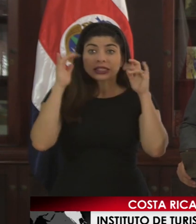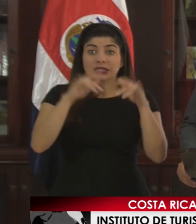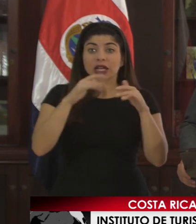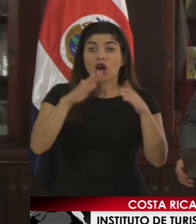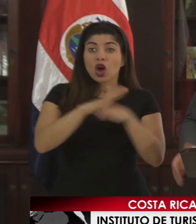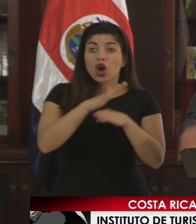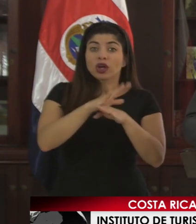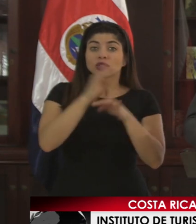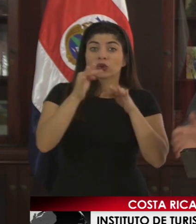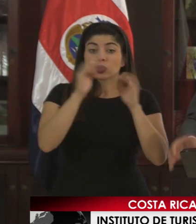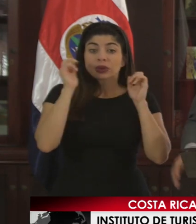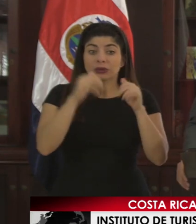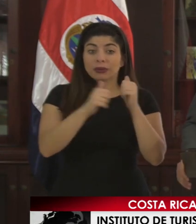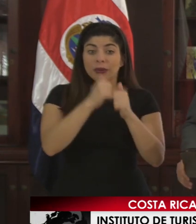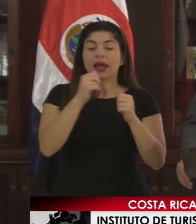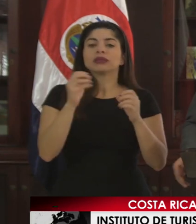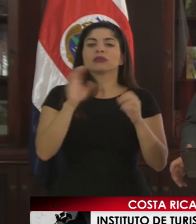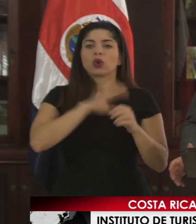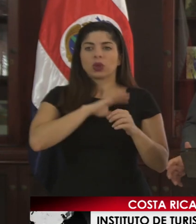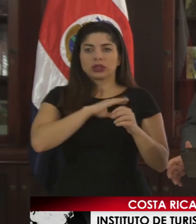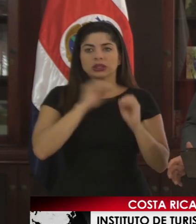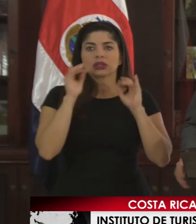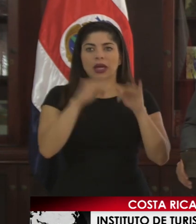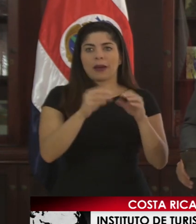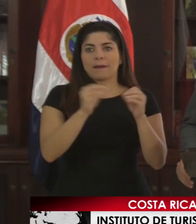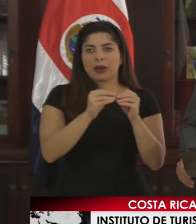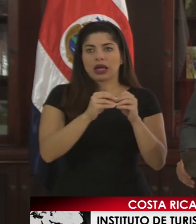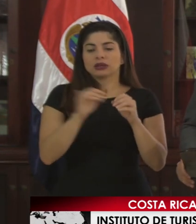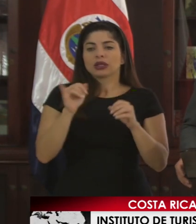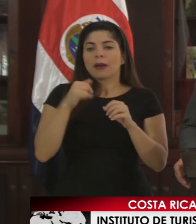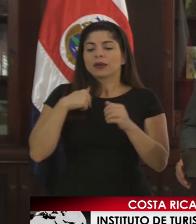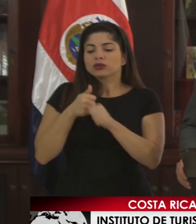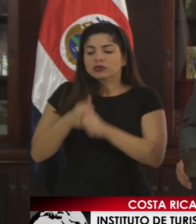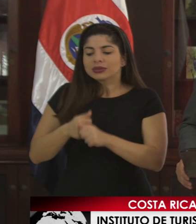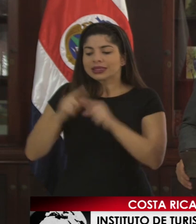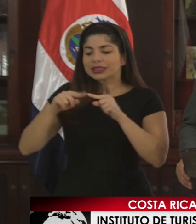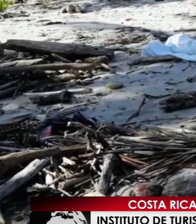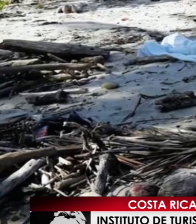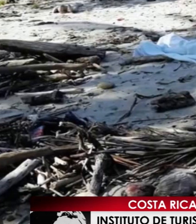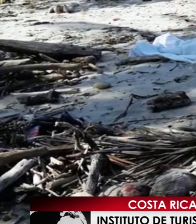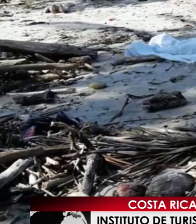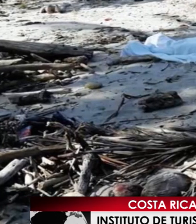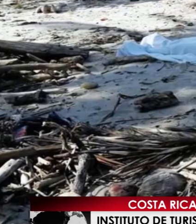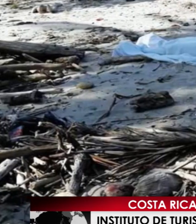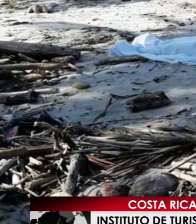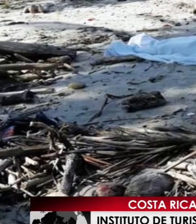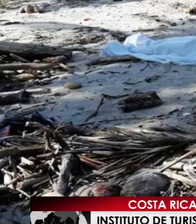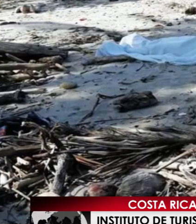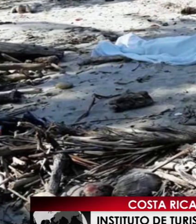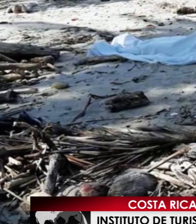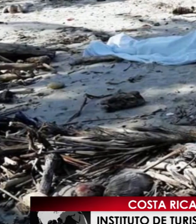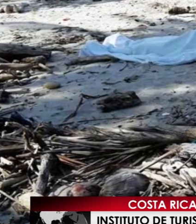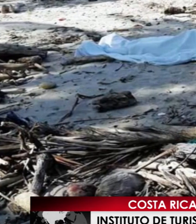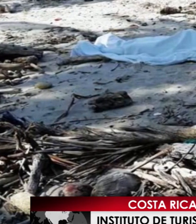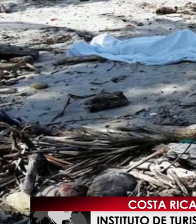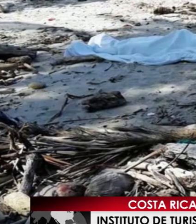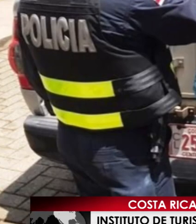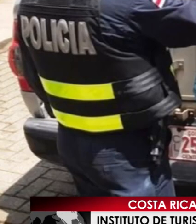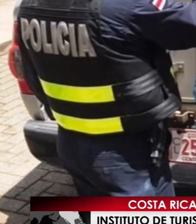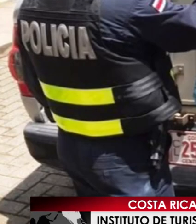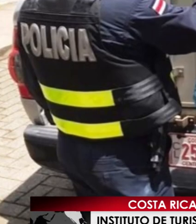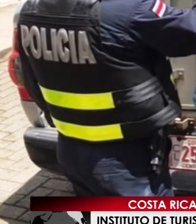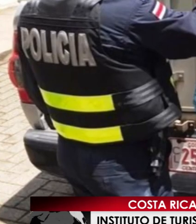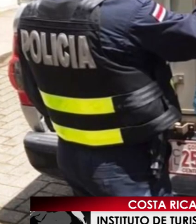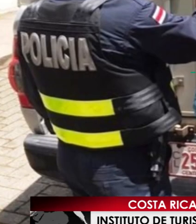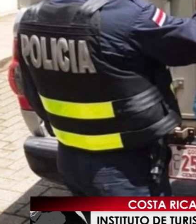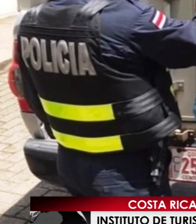y en función de las estadísticas y los análisis que hagamos en conjunto con el ICT para determinar dónde